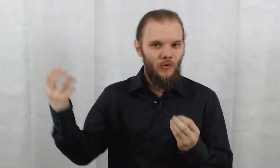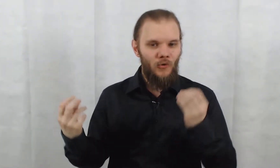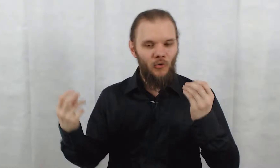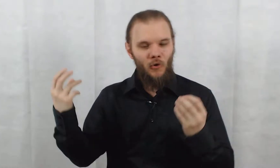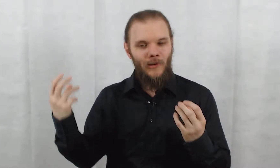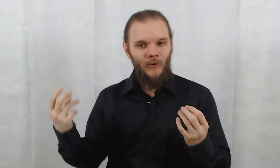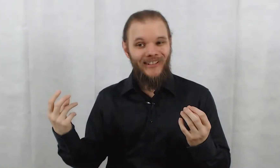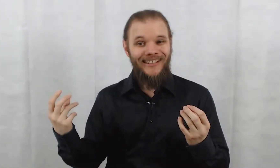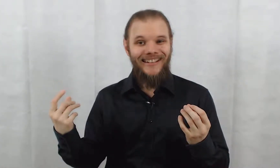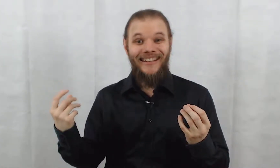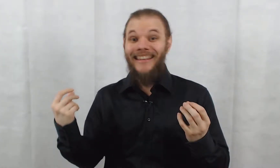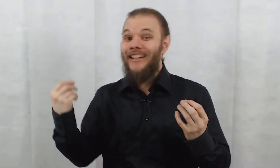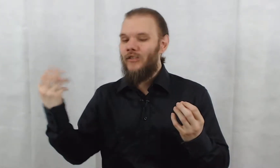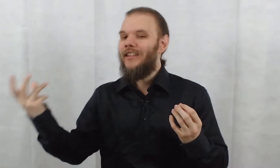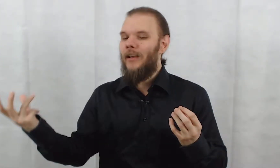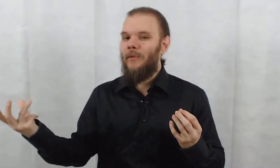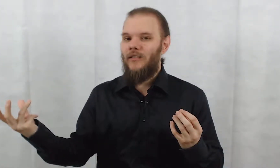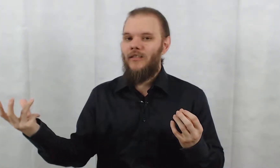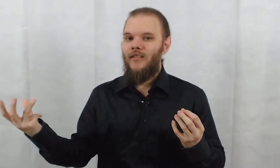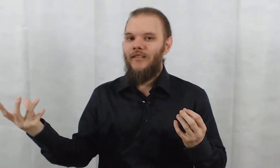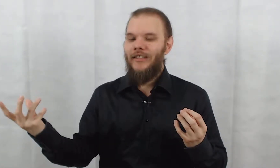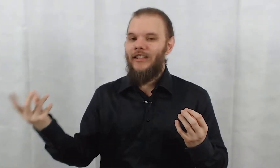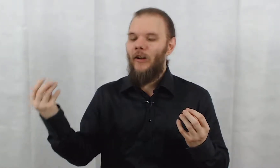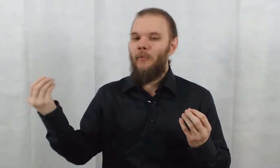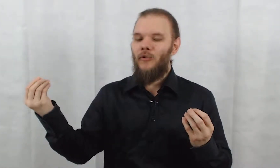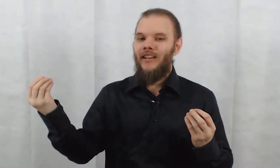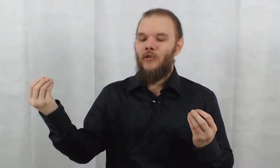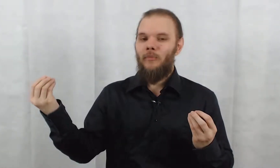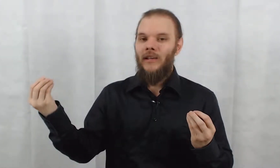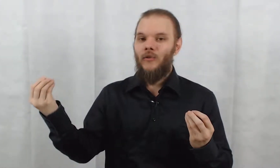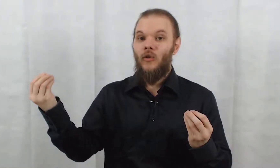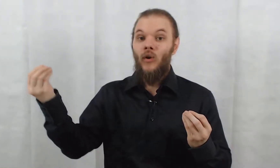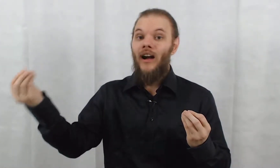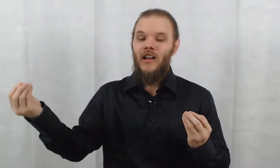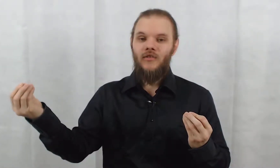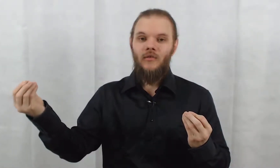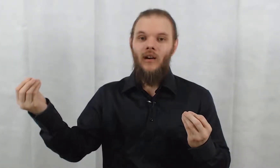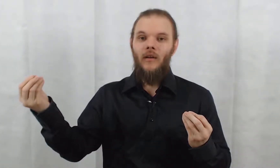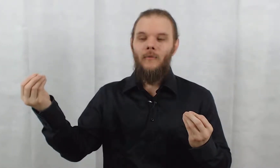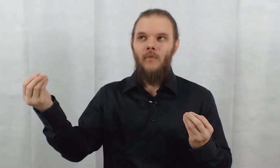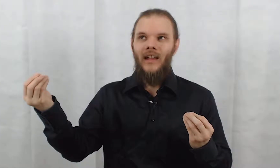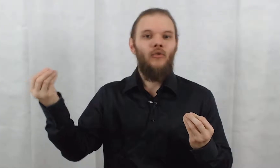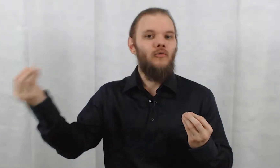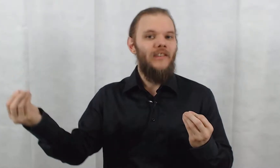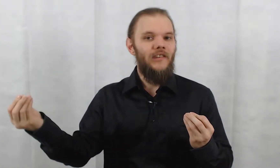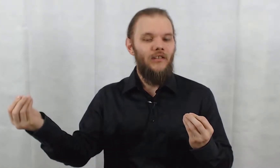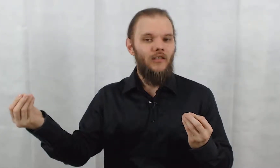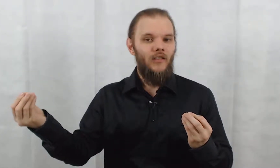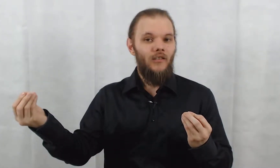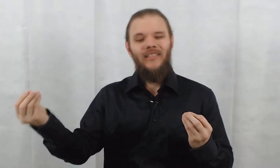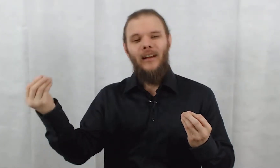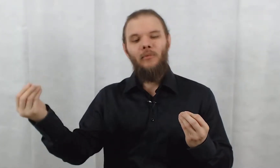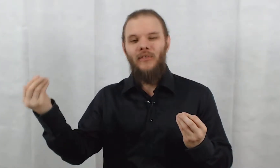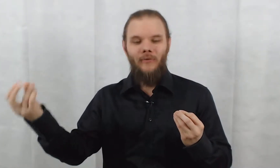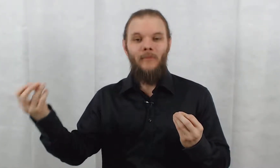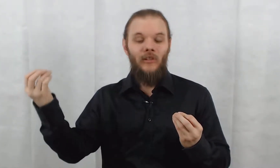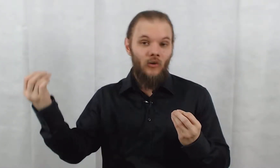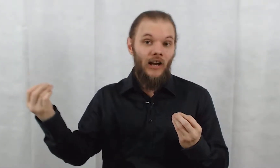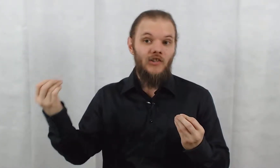contrebalancer. Et il est en train de la perdre. C'est-dire, il est un peu en train de perdre l'ancrage à son humanité. C'est ça un peu sa femme, c l'ancrage